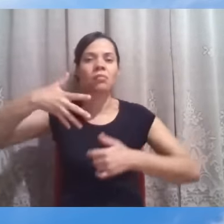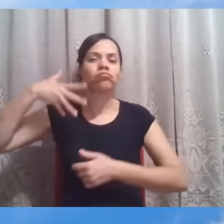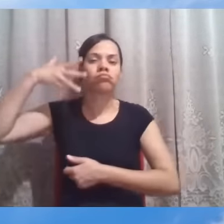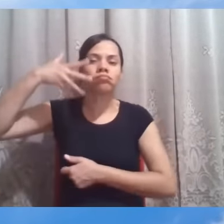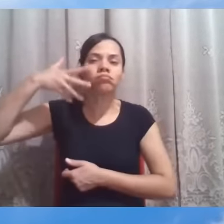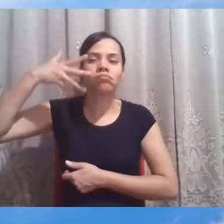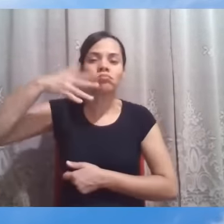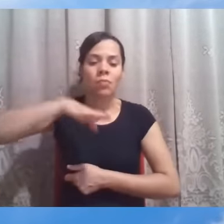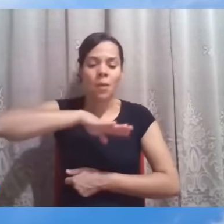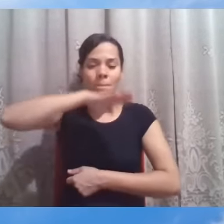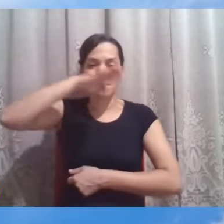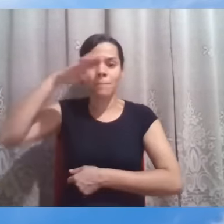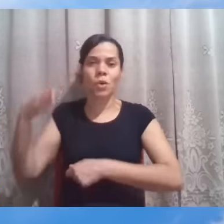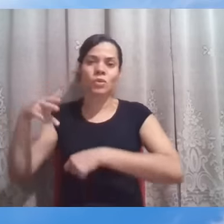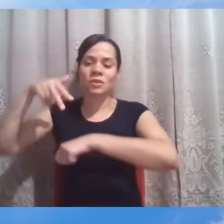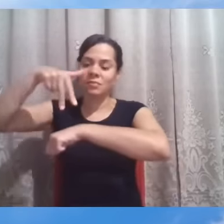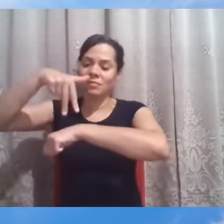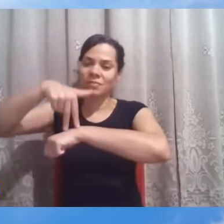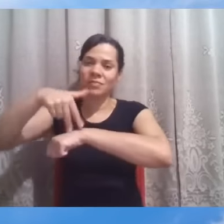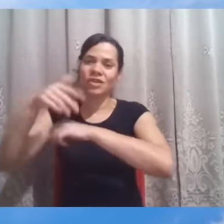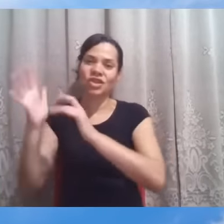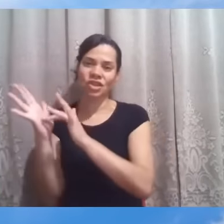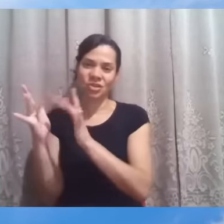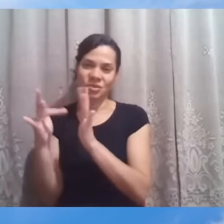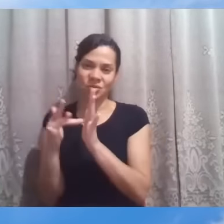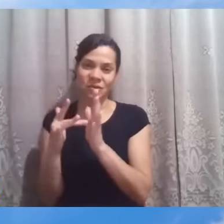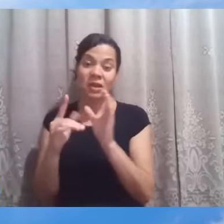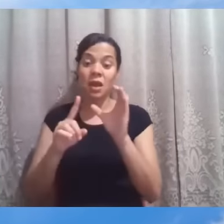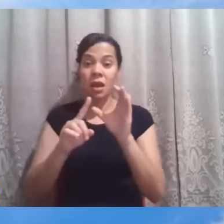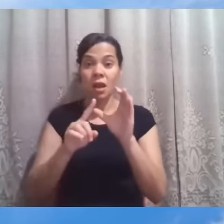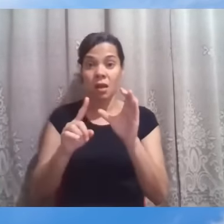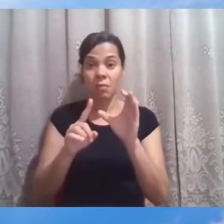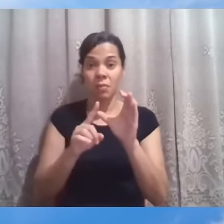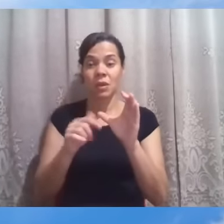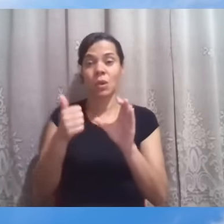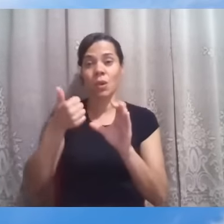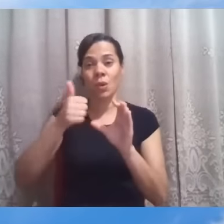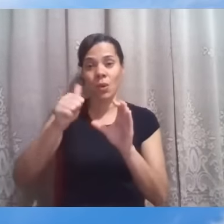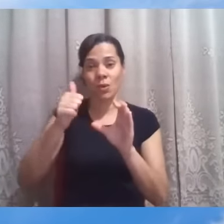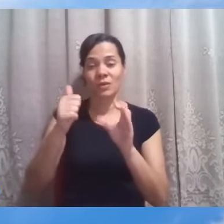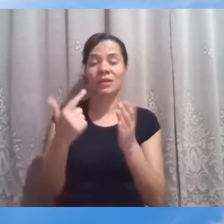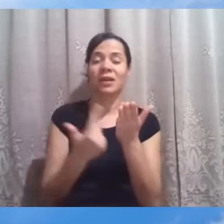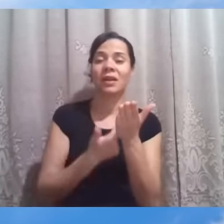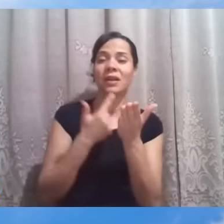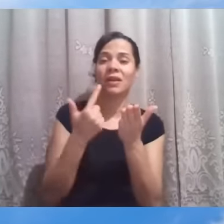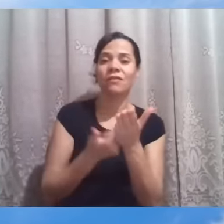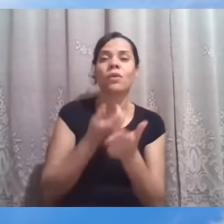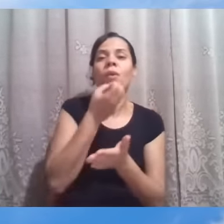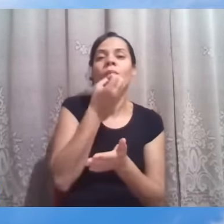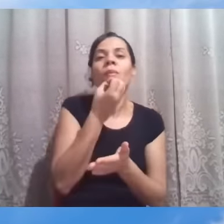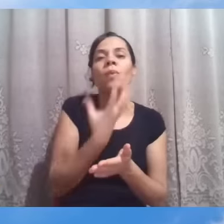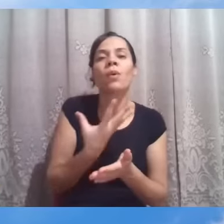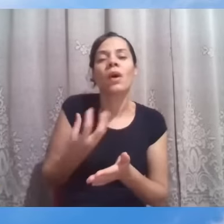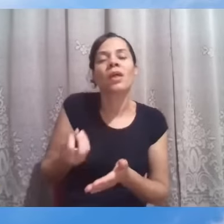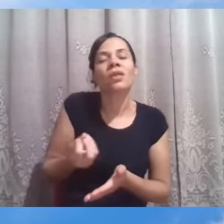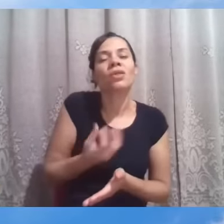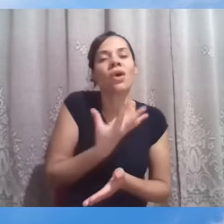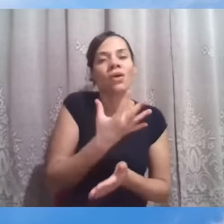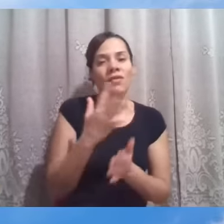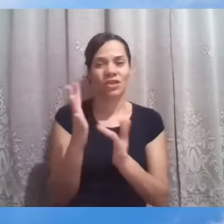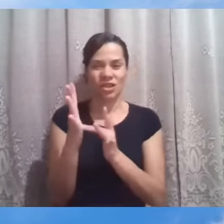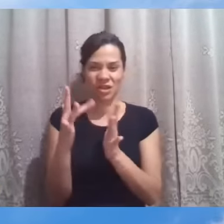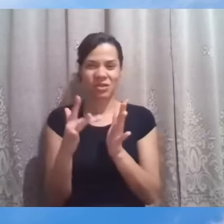No capítulo 11 do livro Boa Nova, Jesus está ali com alguns discípulos, em especial